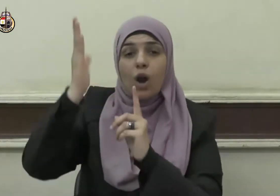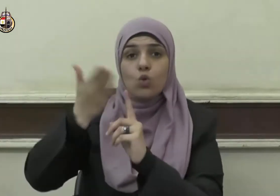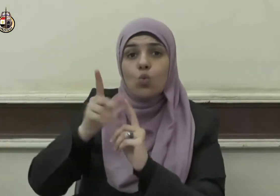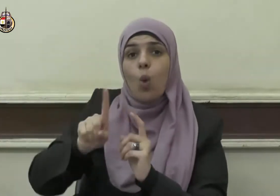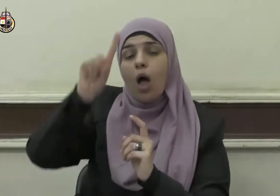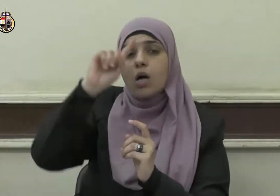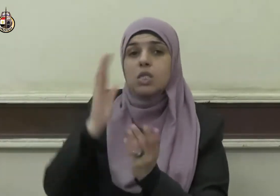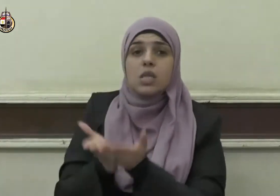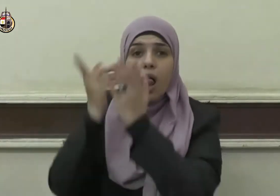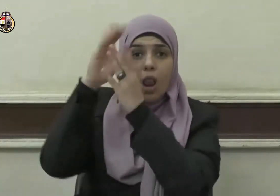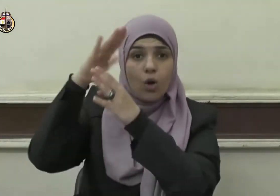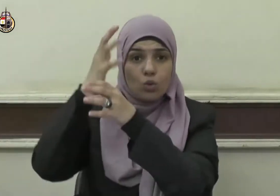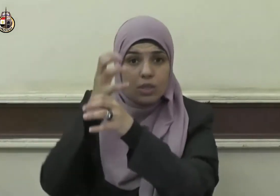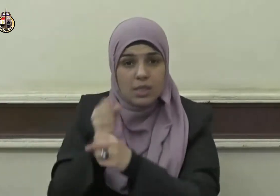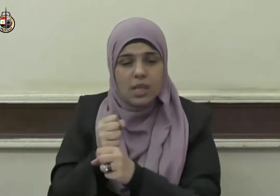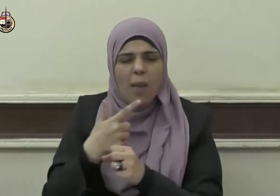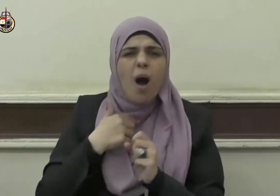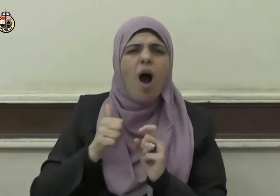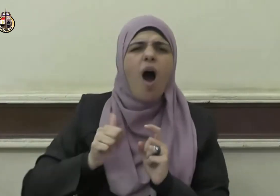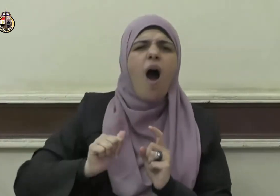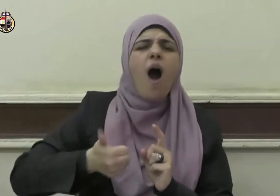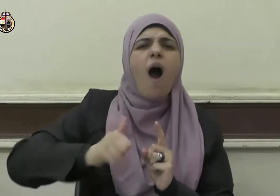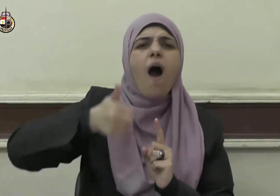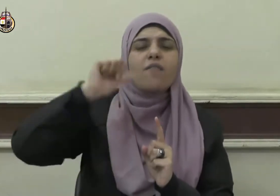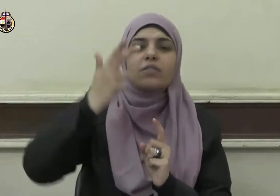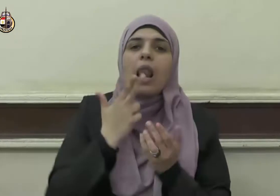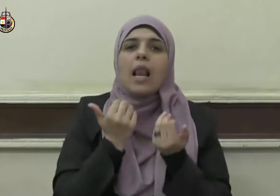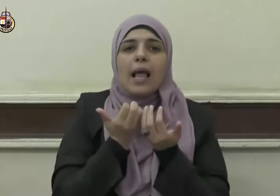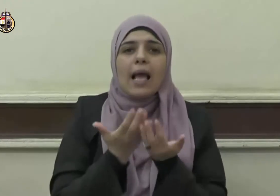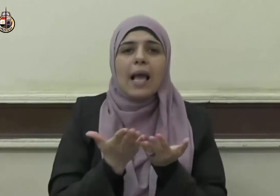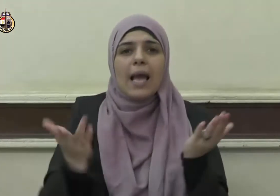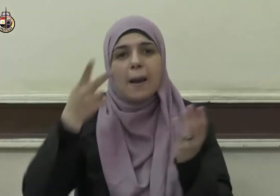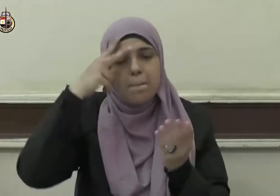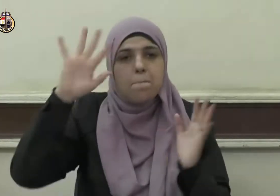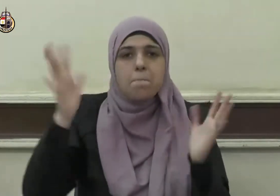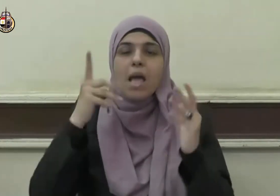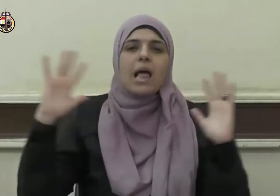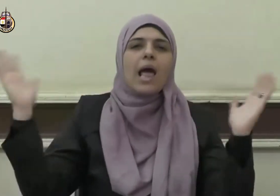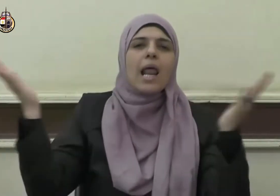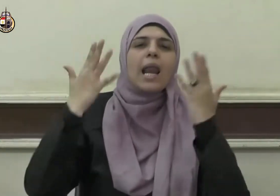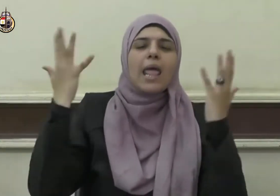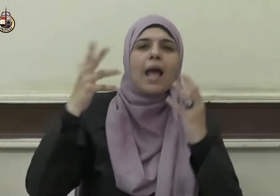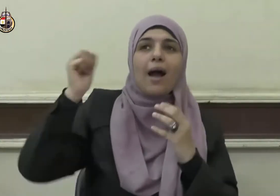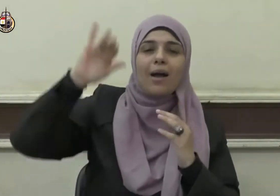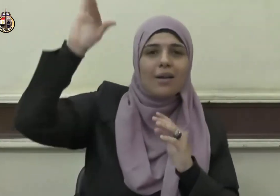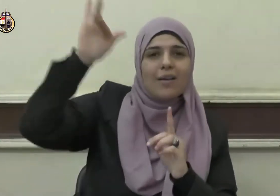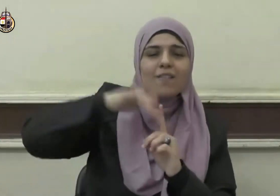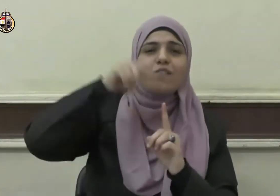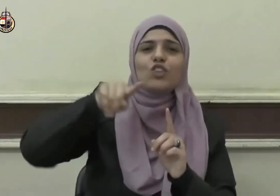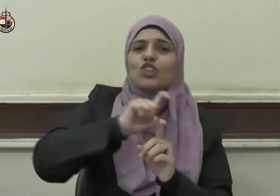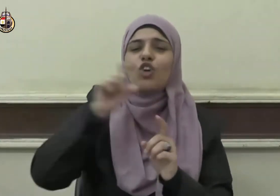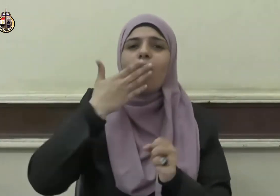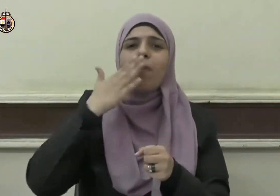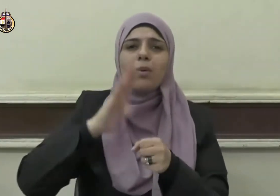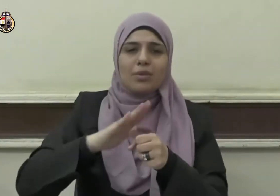كان أجودا بالخير من الريح المرسلة في هذا الشهر الكريم